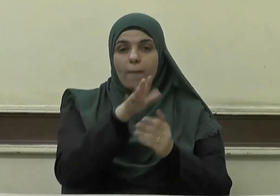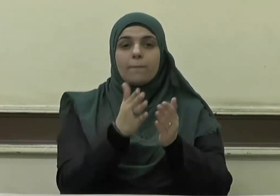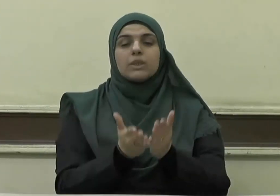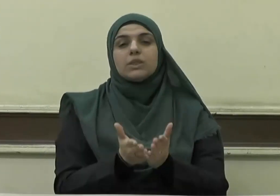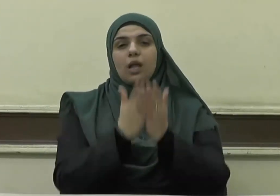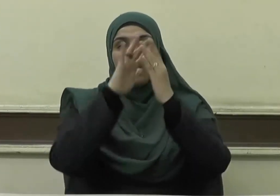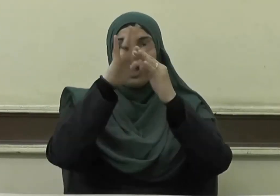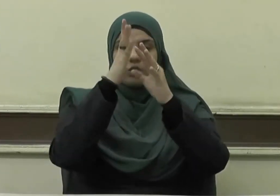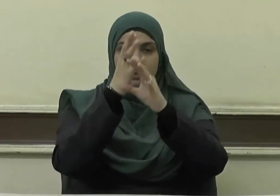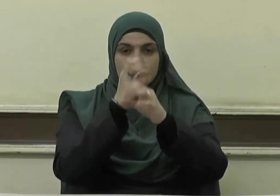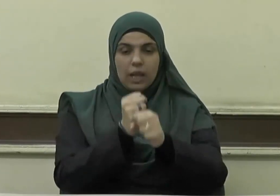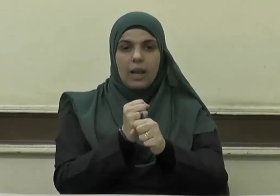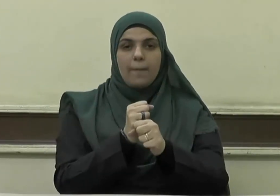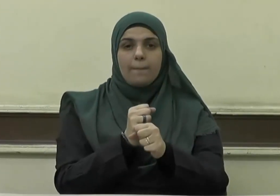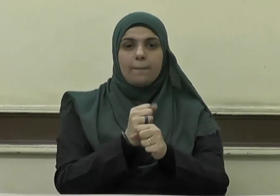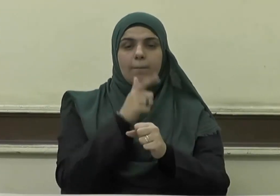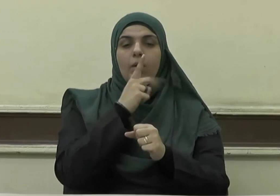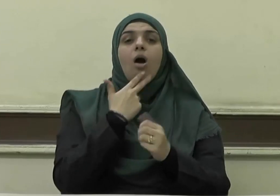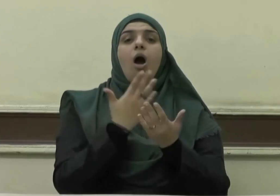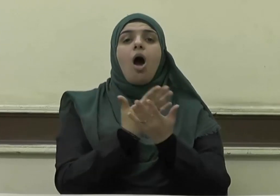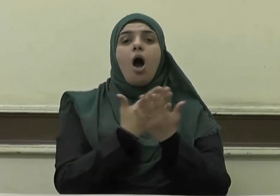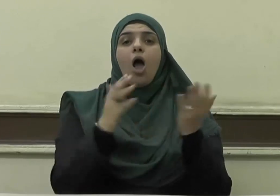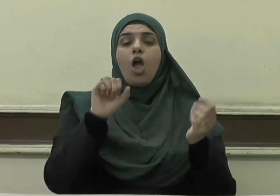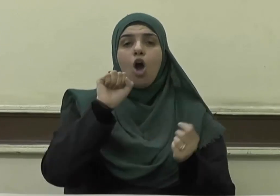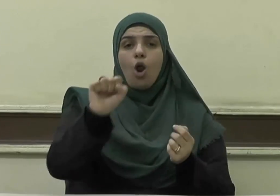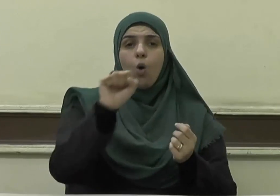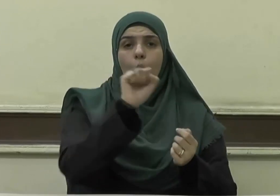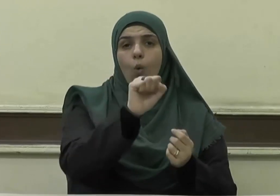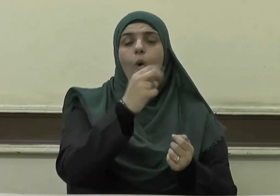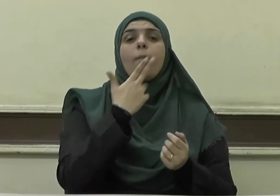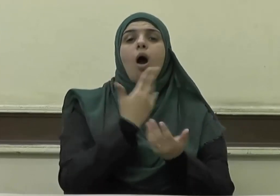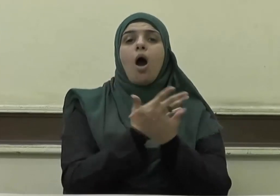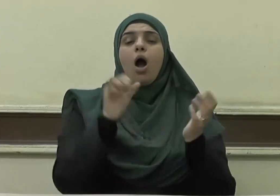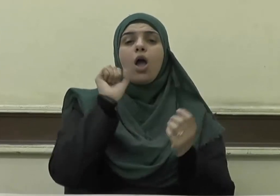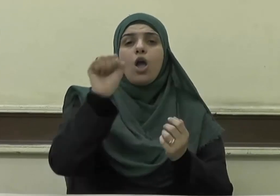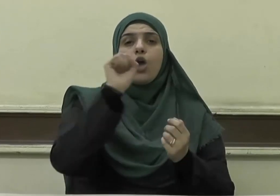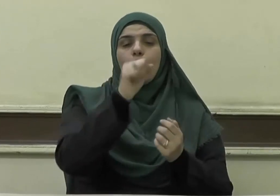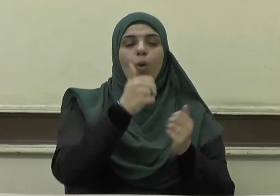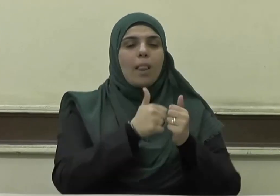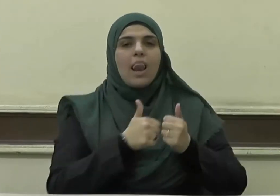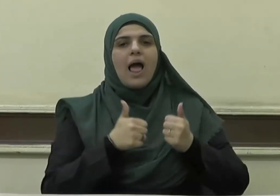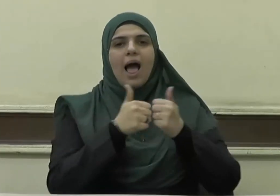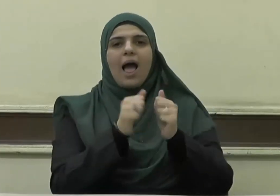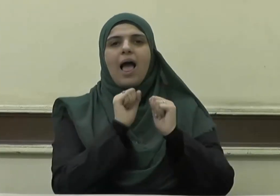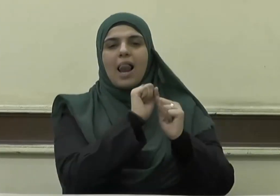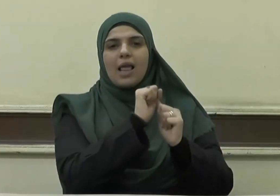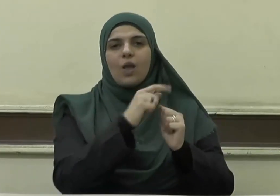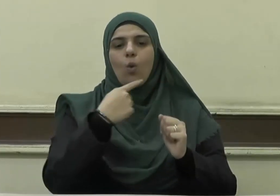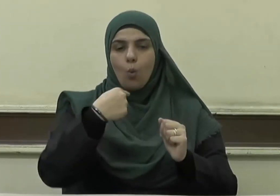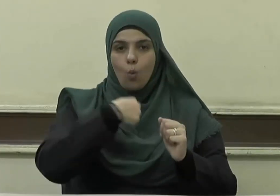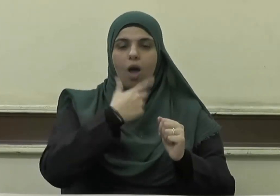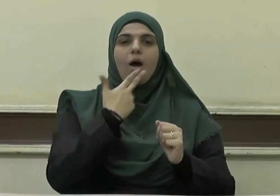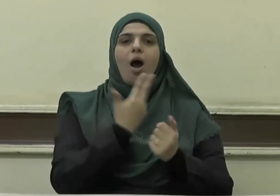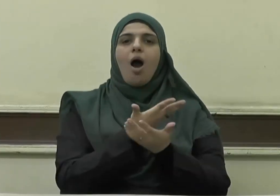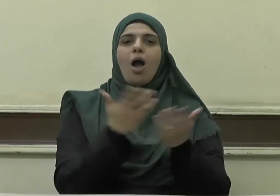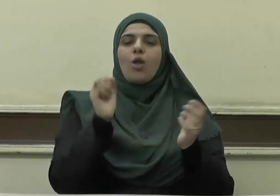وسلم خيركم خيركم لأهله وأنا خيركم لأهلي